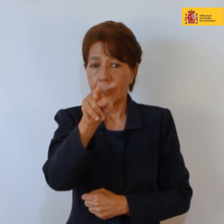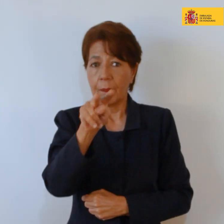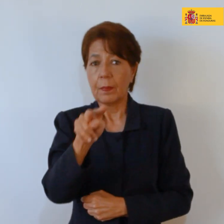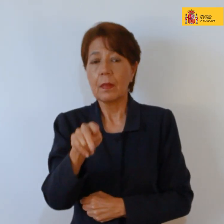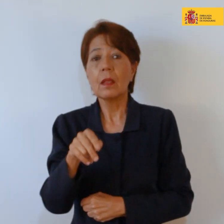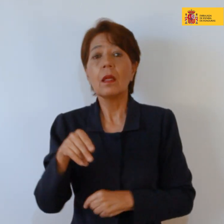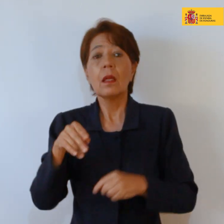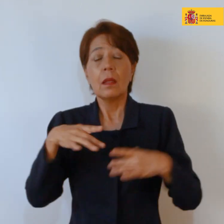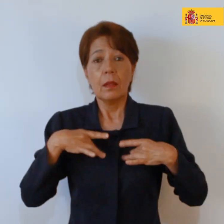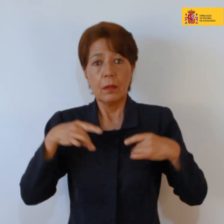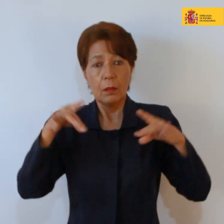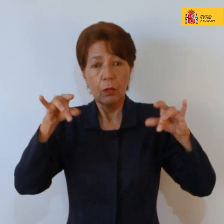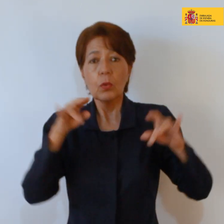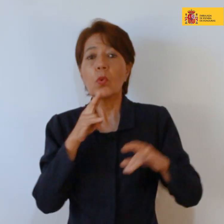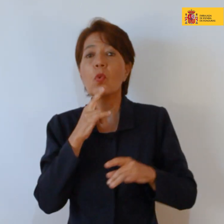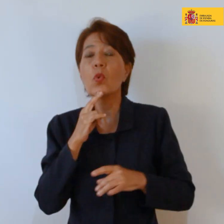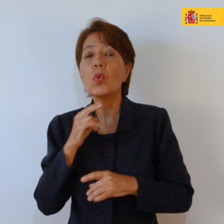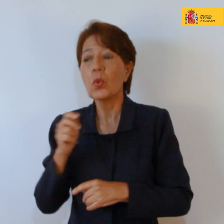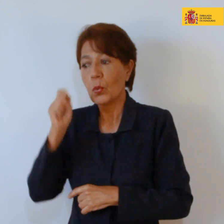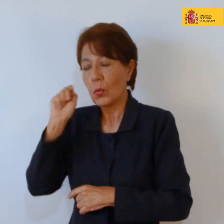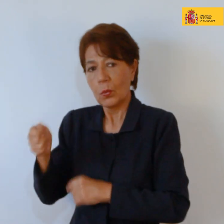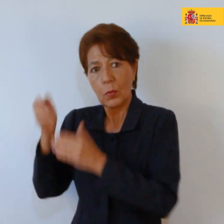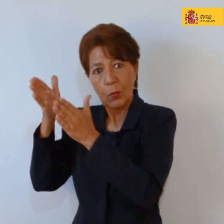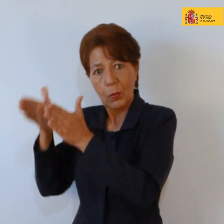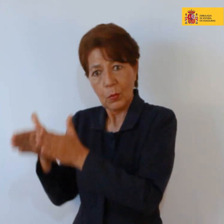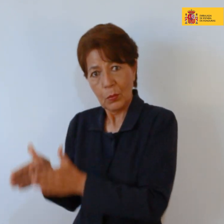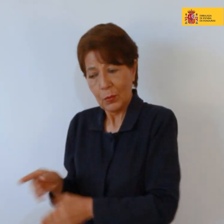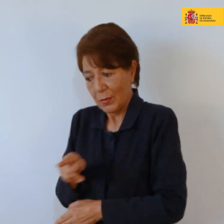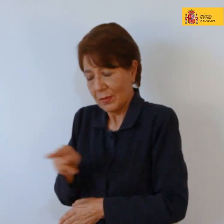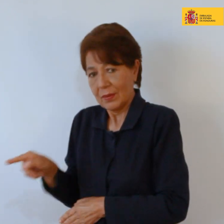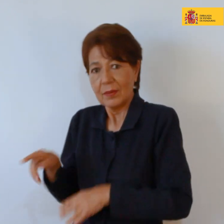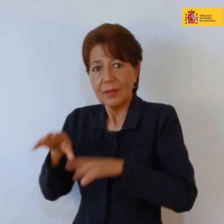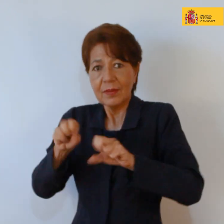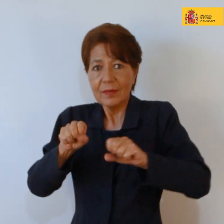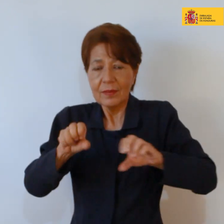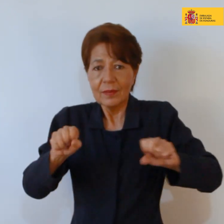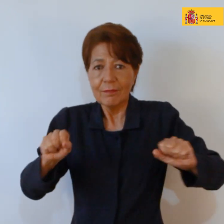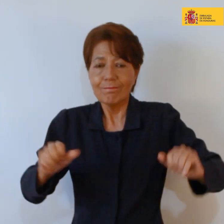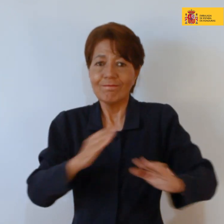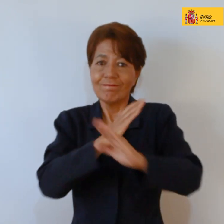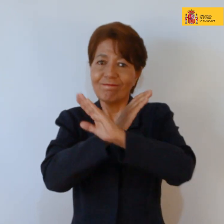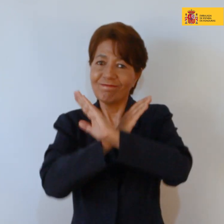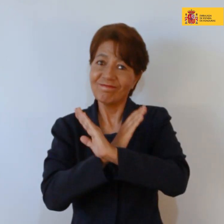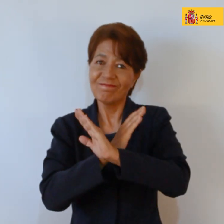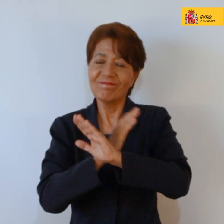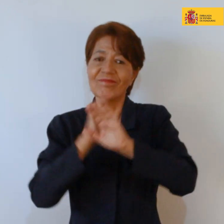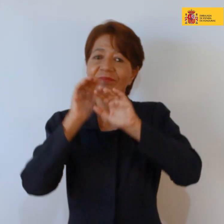tela, sostenida por unos pescadores, a manera de valla, impide la avanzada del mar.